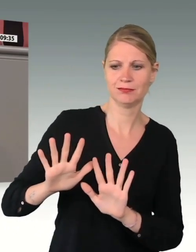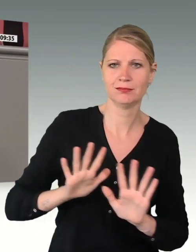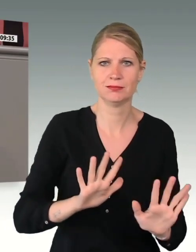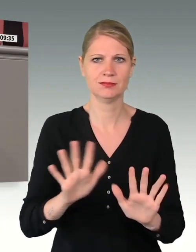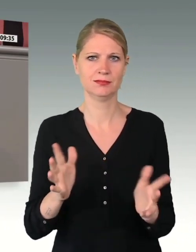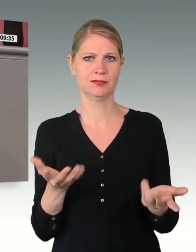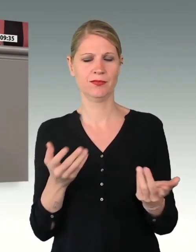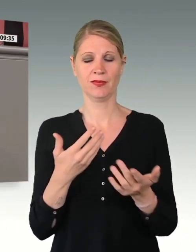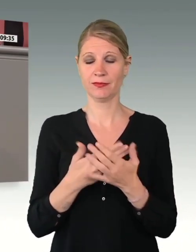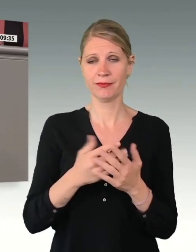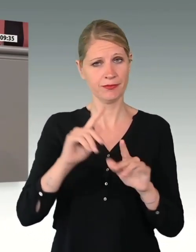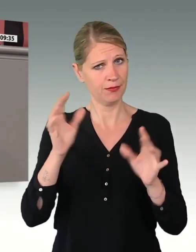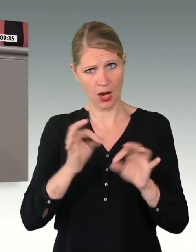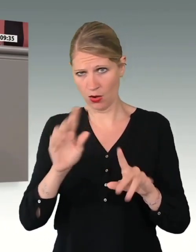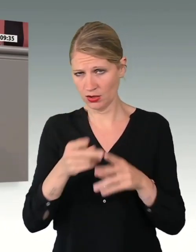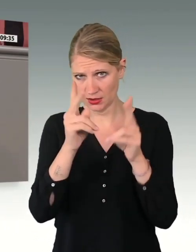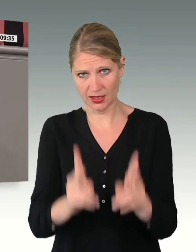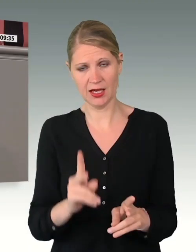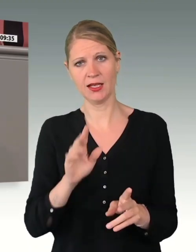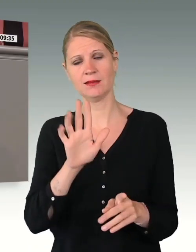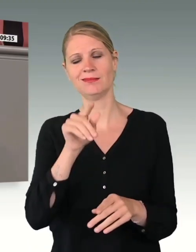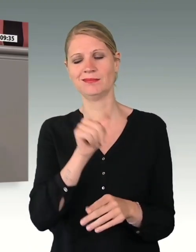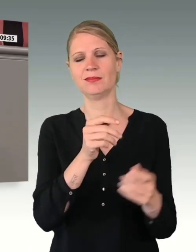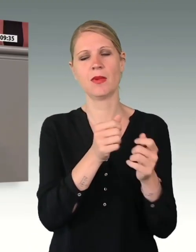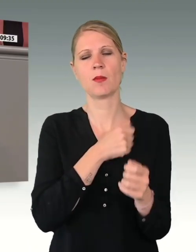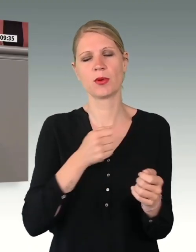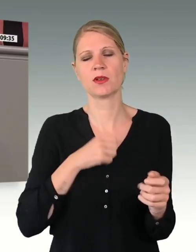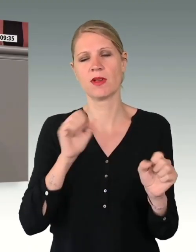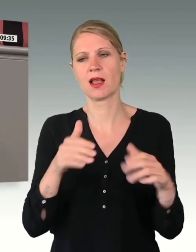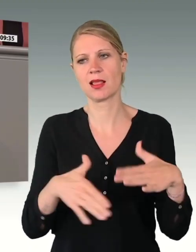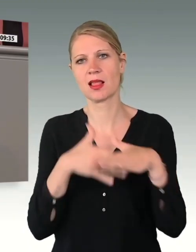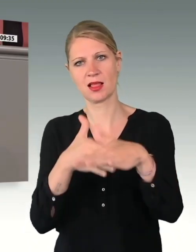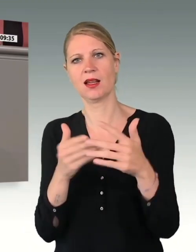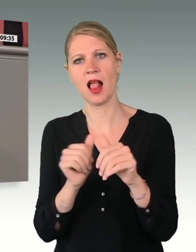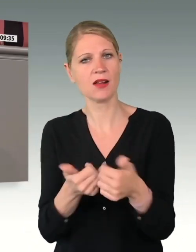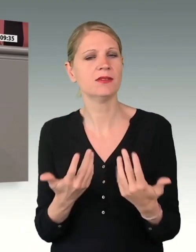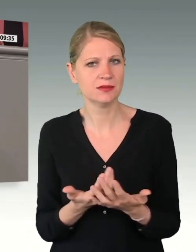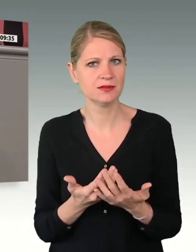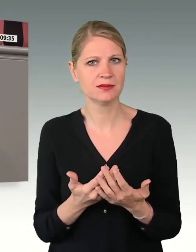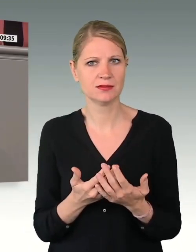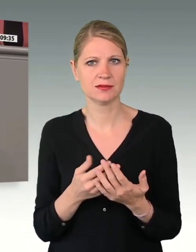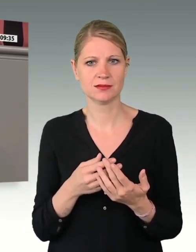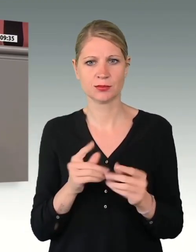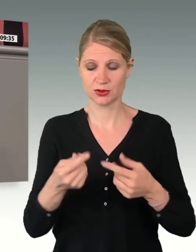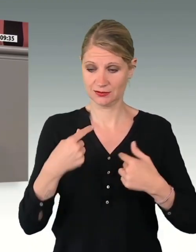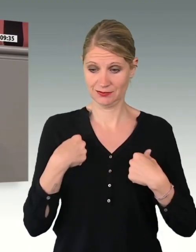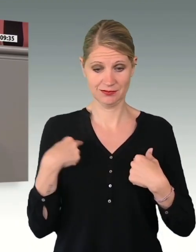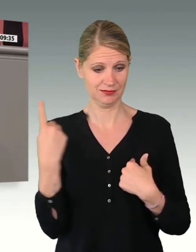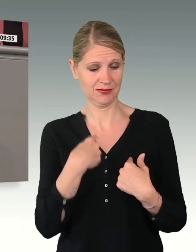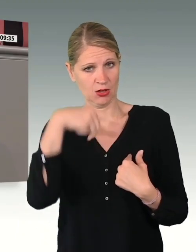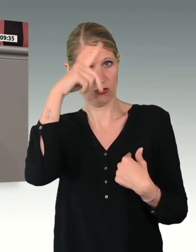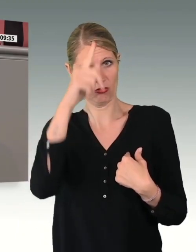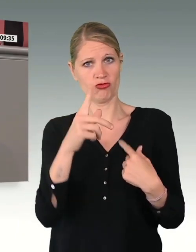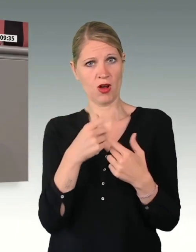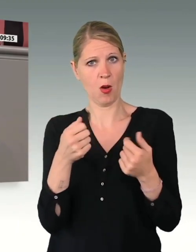wir auch Sicherheit. Und genau dazu kann eben die Bundeswehr ihren Teil beitragen. Und jetzt ist es eben an uns als Deutschen Bundestag, die